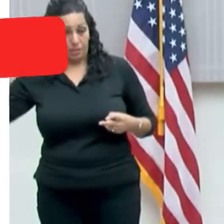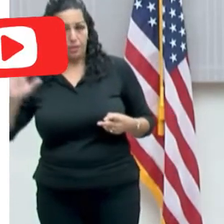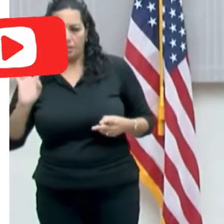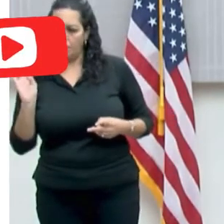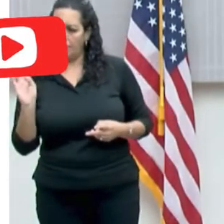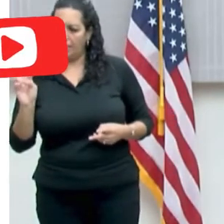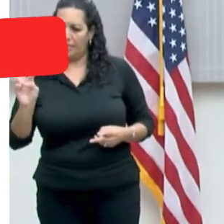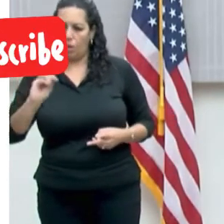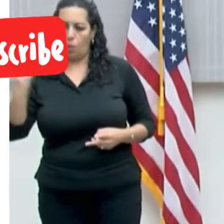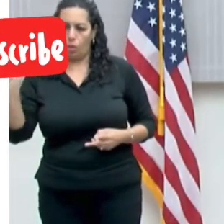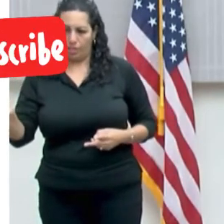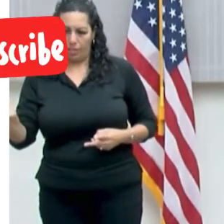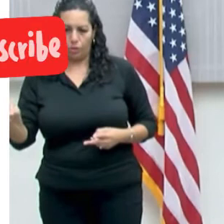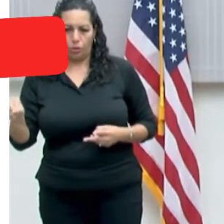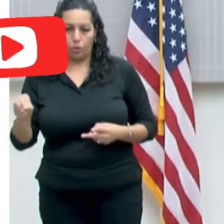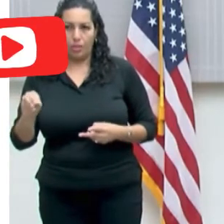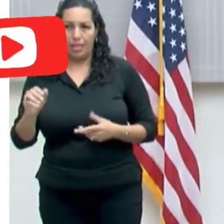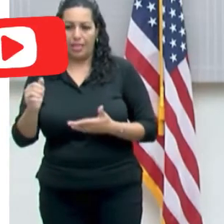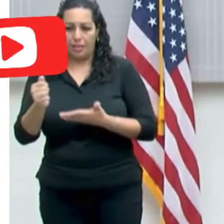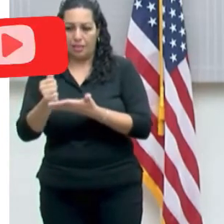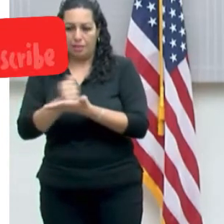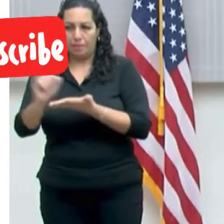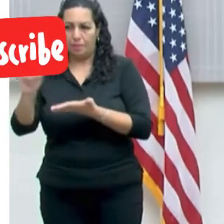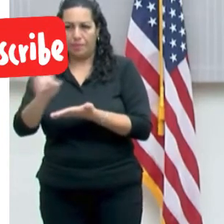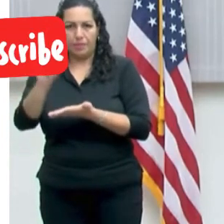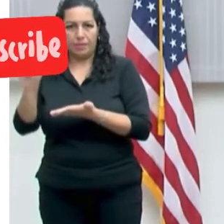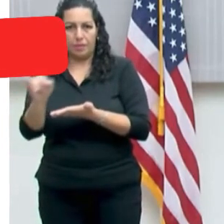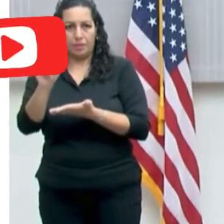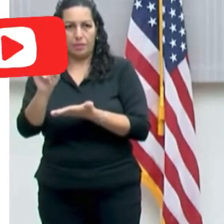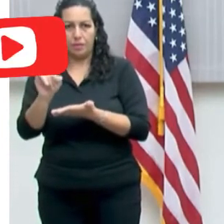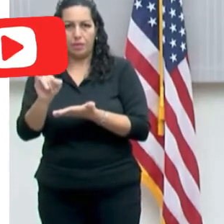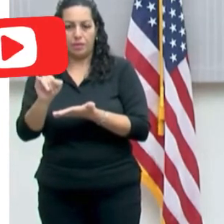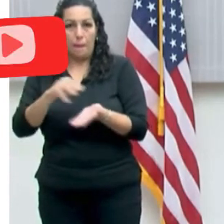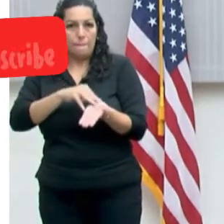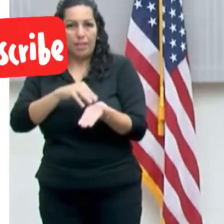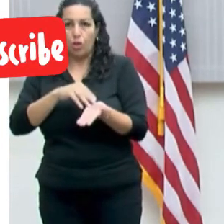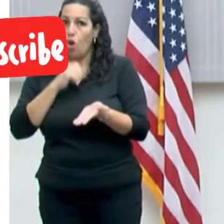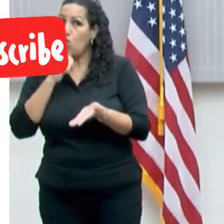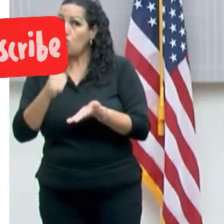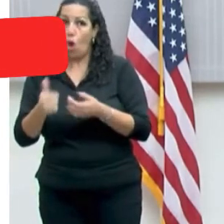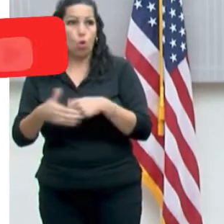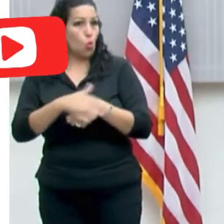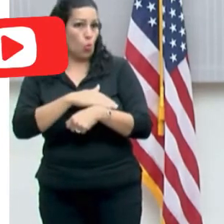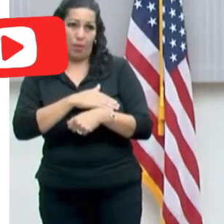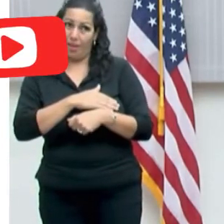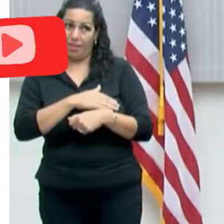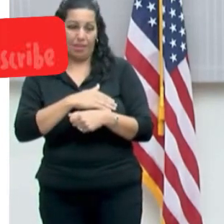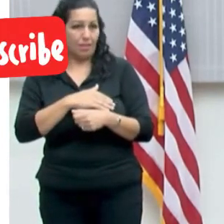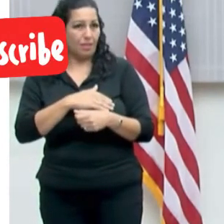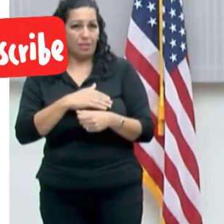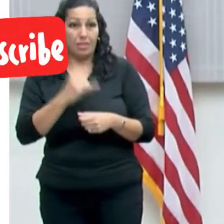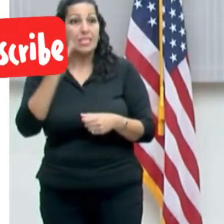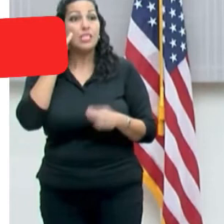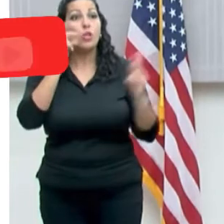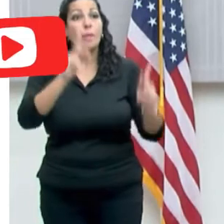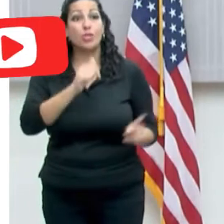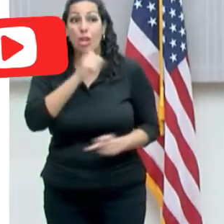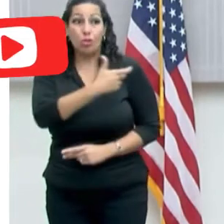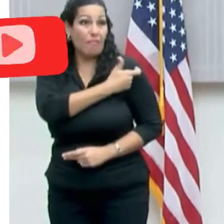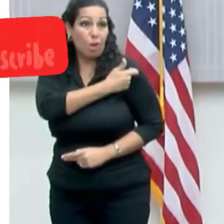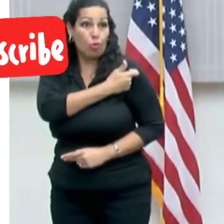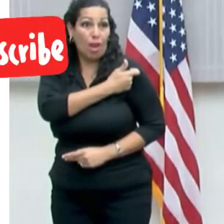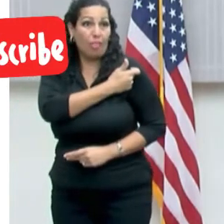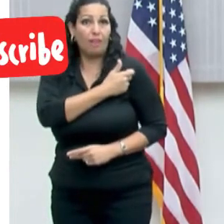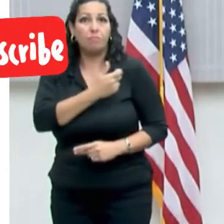% de los planes médicos no está cubriendo los gastos de aquellas personas que no están vacunadas